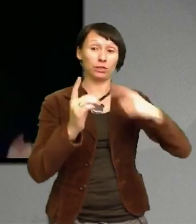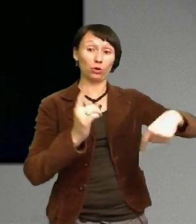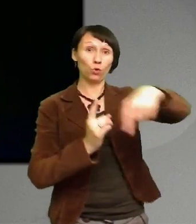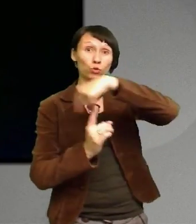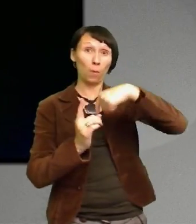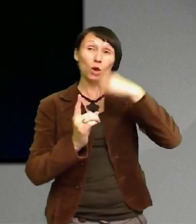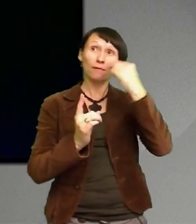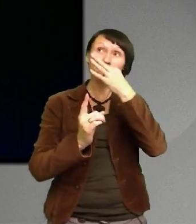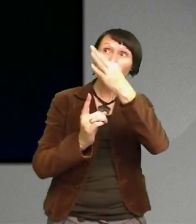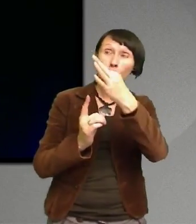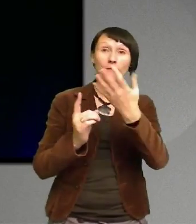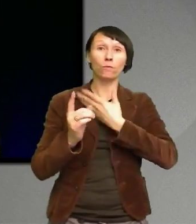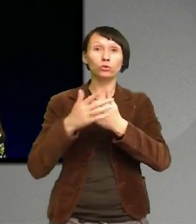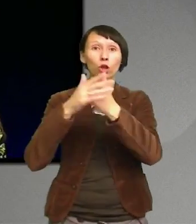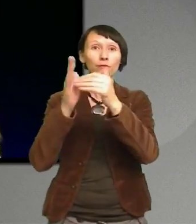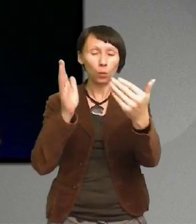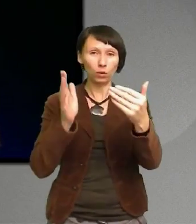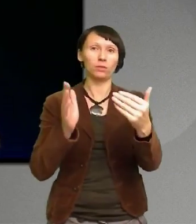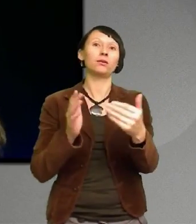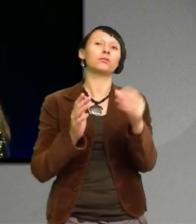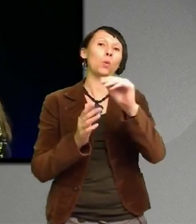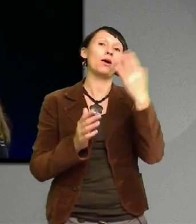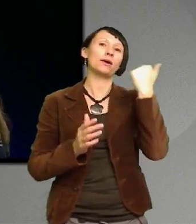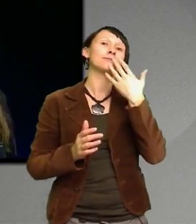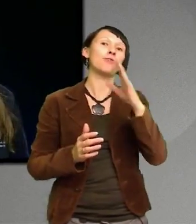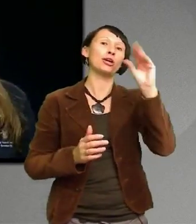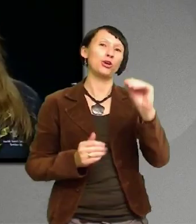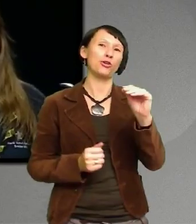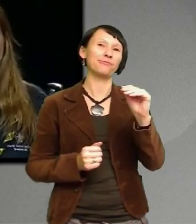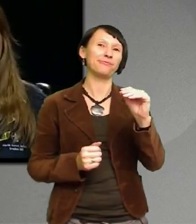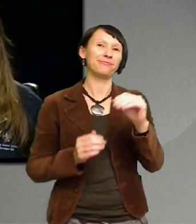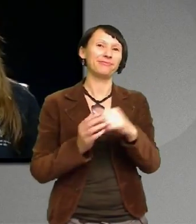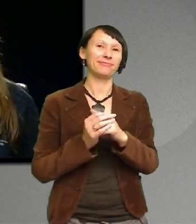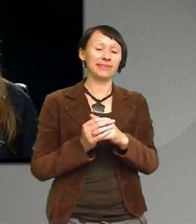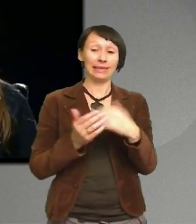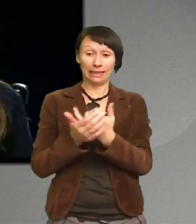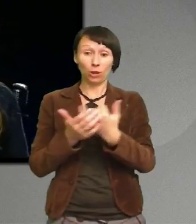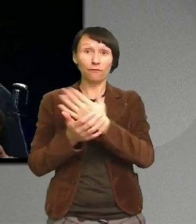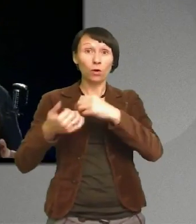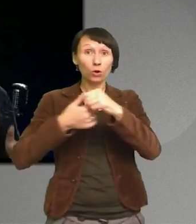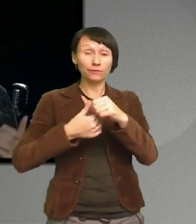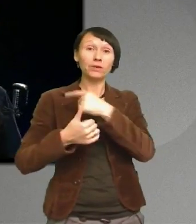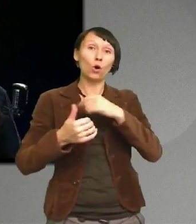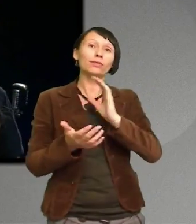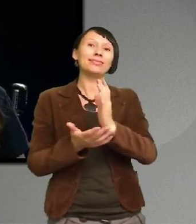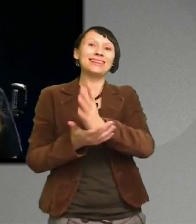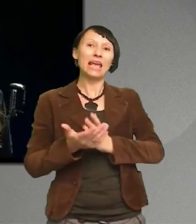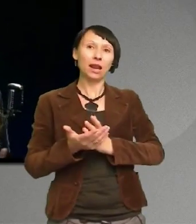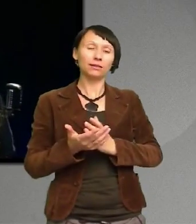hjälp För det första så hade vi delat ledarskap genom hela organisationen Det betyder att jag var inte ensam som